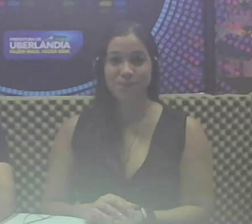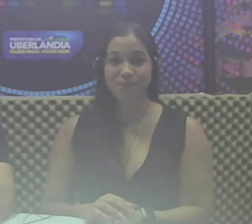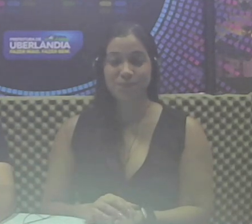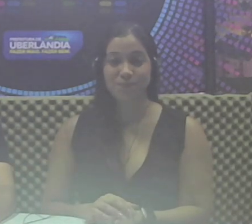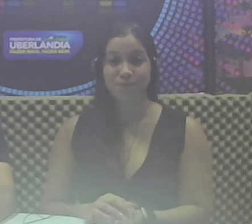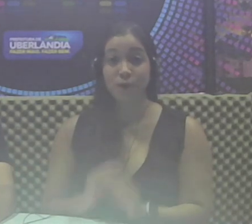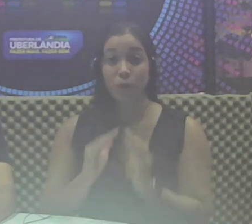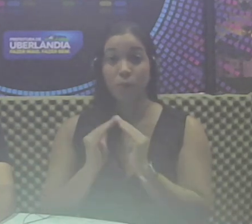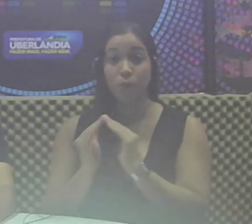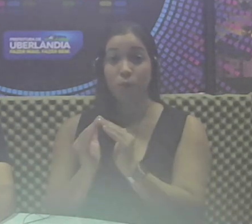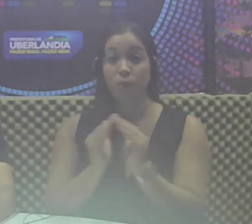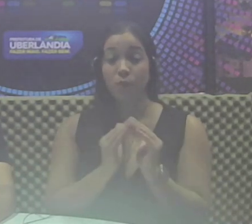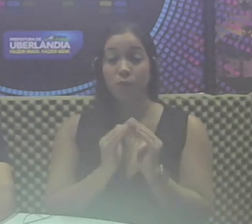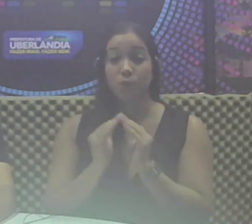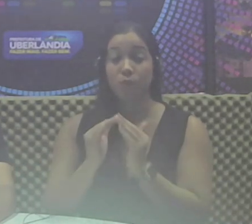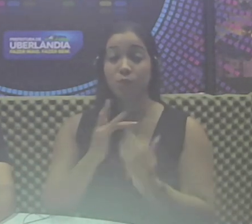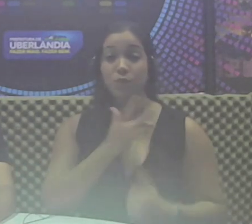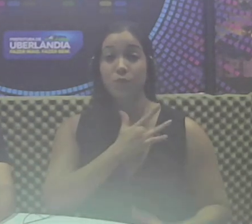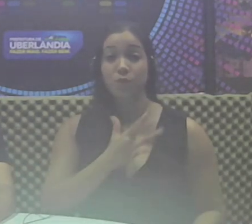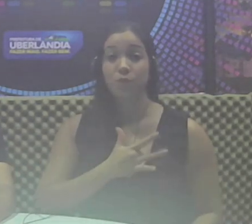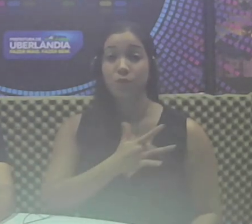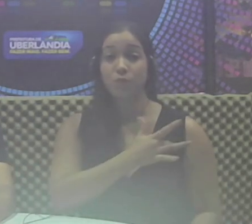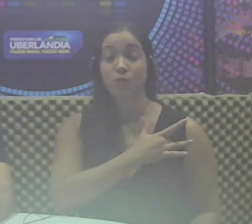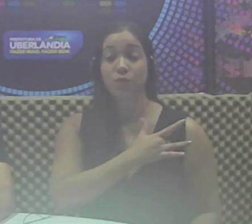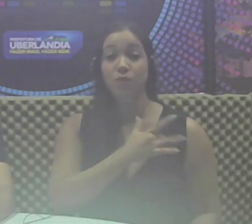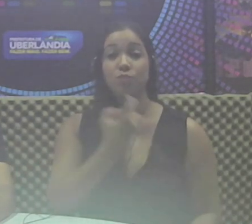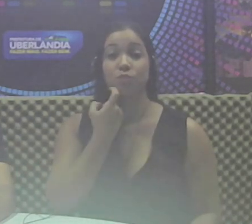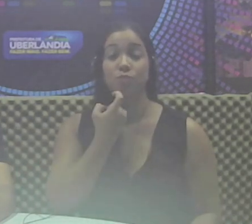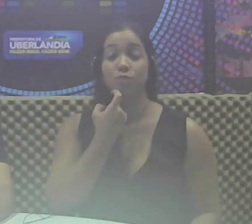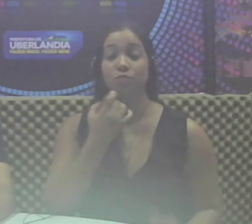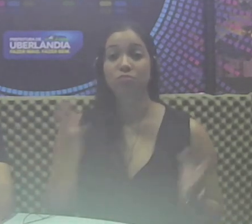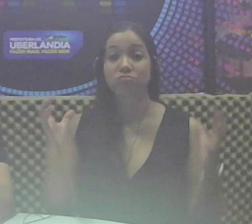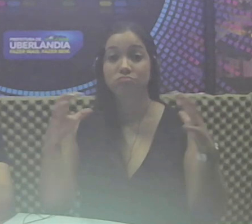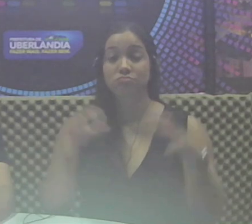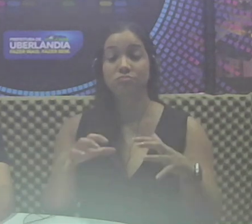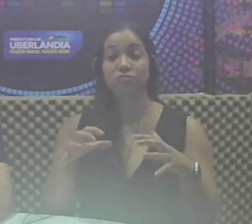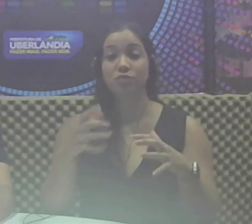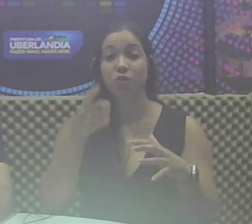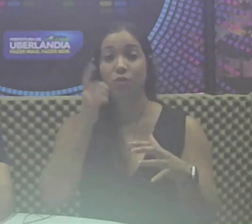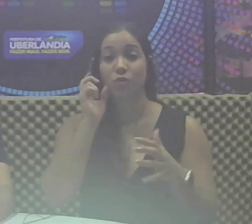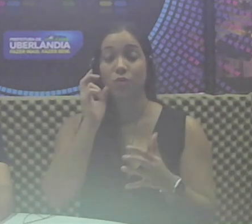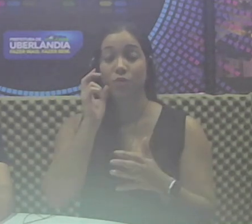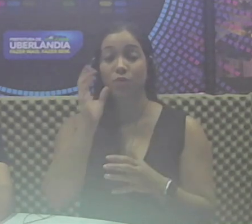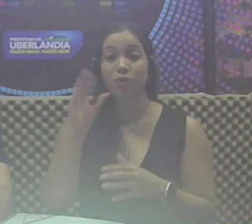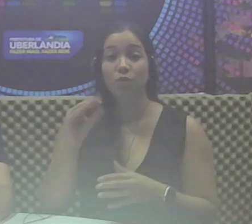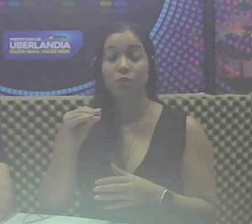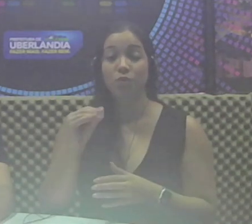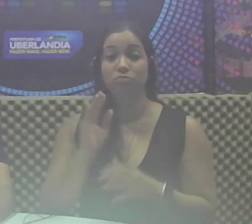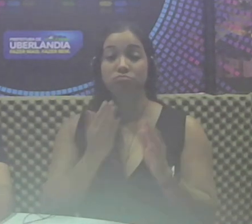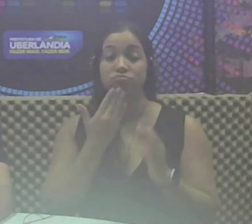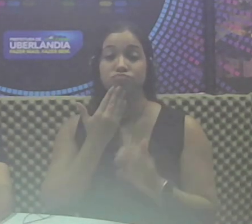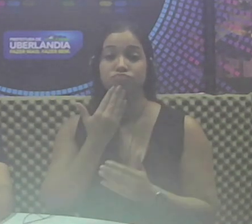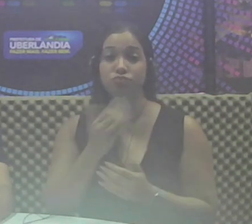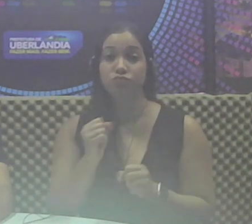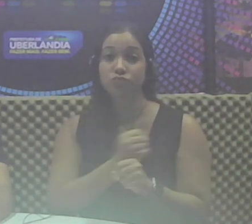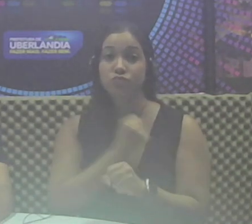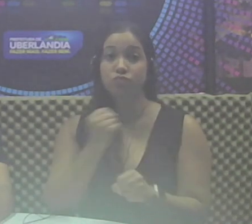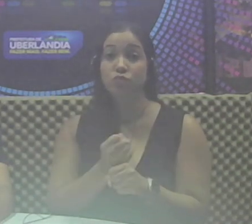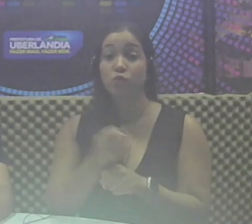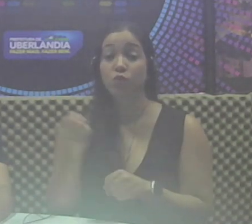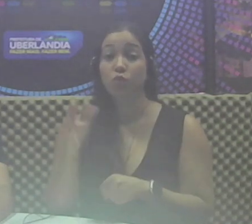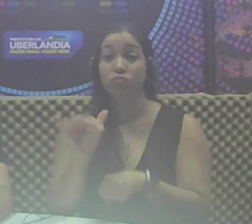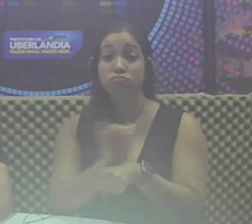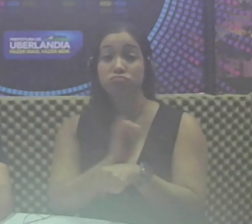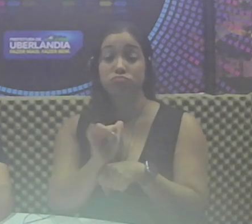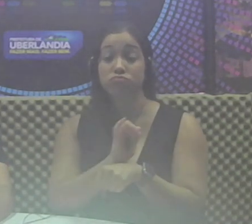Moradores do Distrito de Cruzeiro dos Peixotos se reuniram na noite de ontem para apresentar suas demandas para a construção do novo Plano